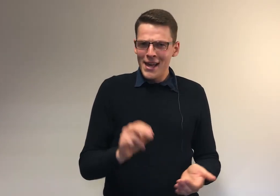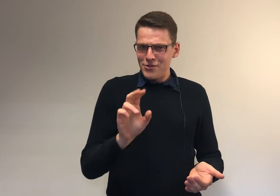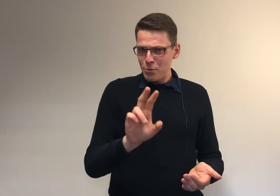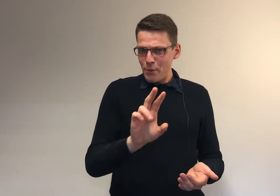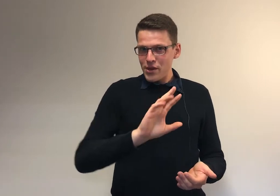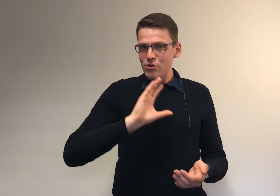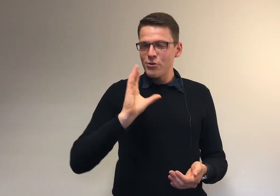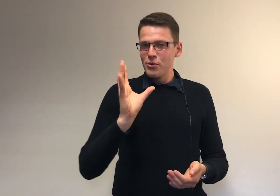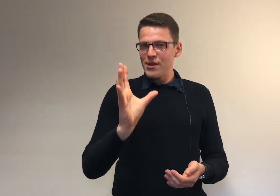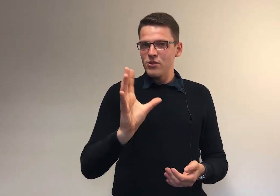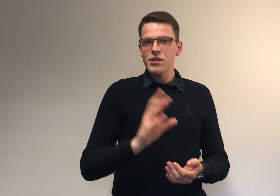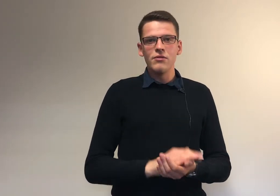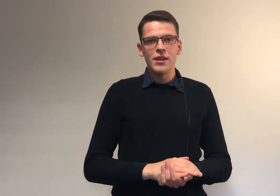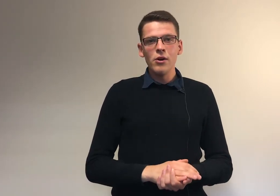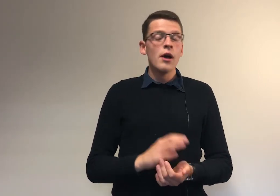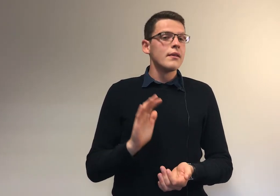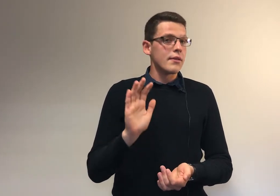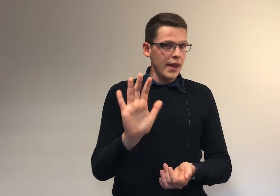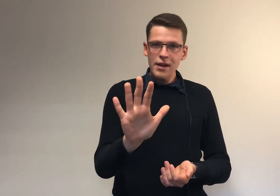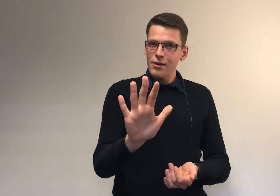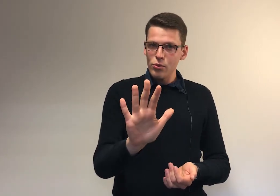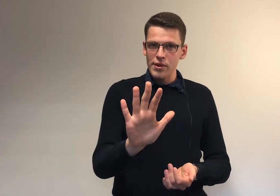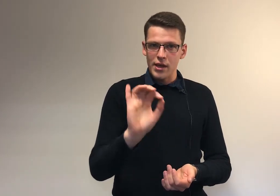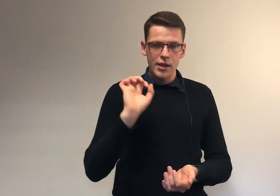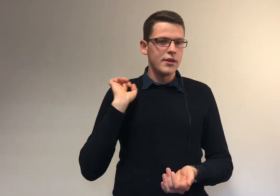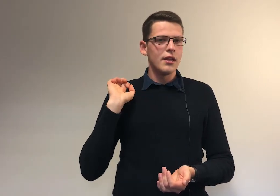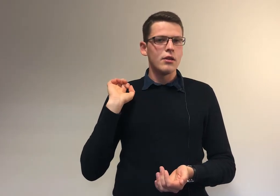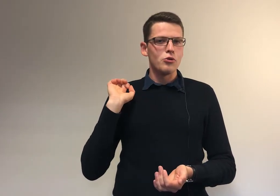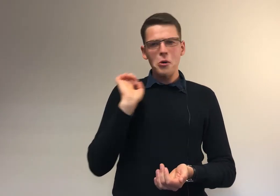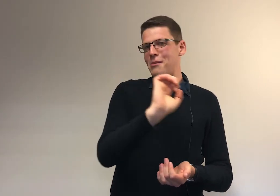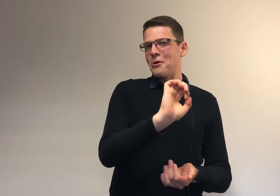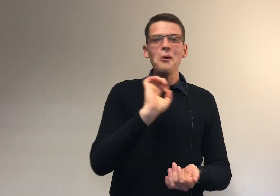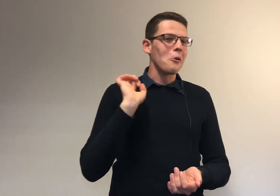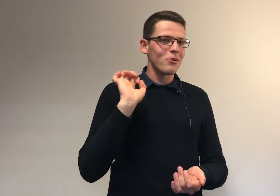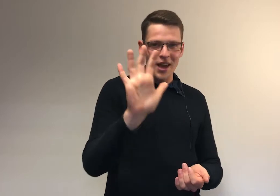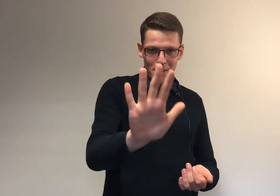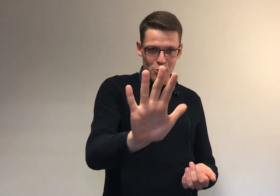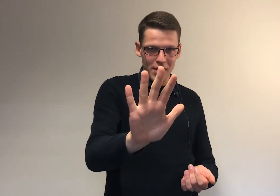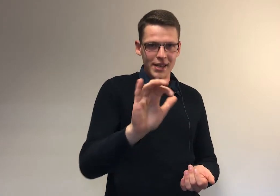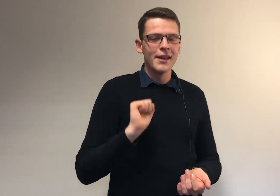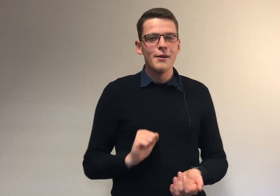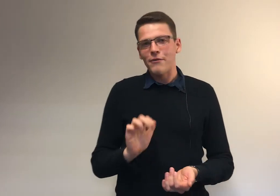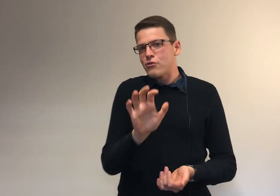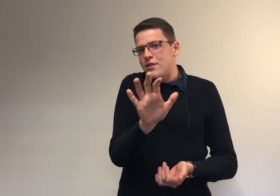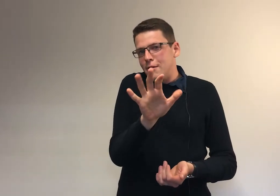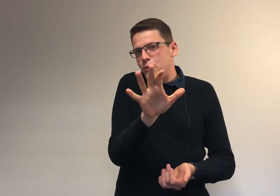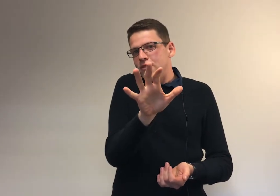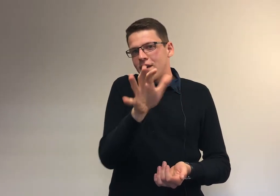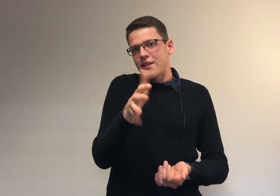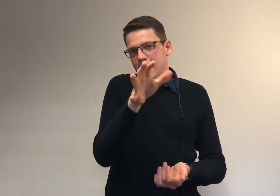je vais te proposer dans un deuxième temps de cette vidéo cinq conseils qui tiennent normalement en cinq mots-clés. Parfois, ce sera une petite phrase-clé,